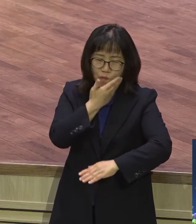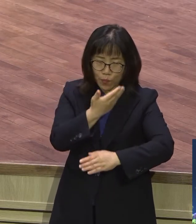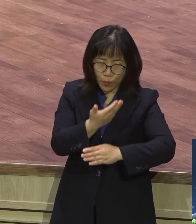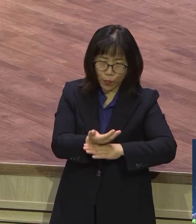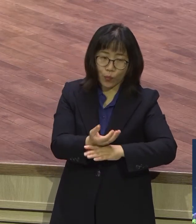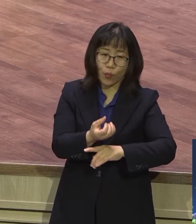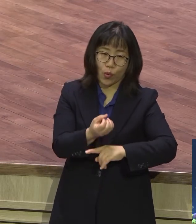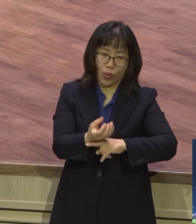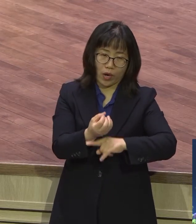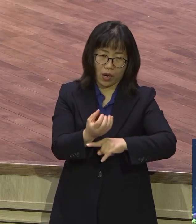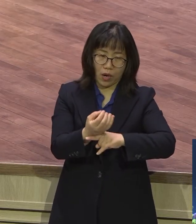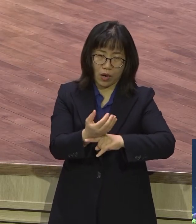이걸